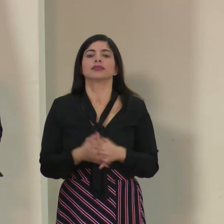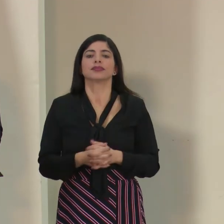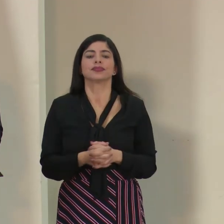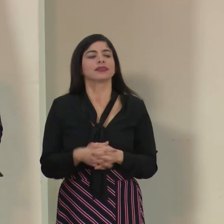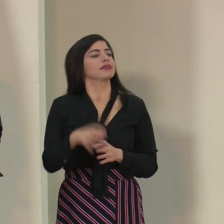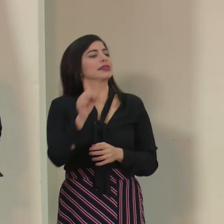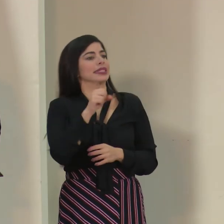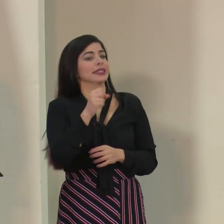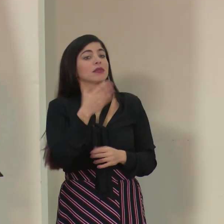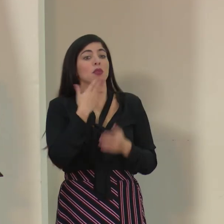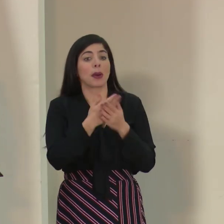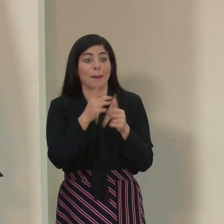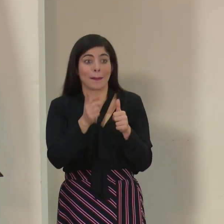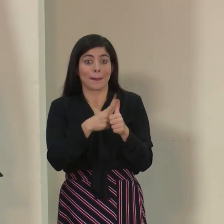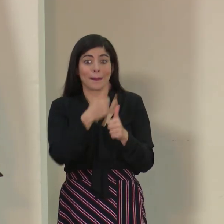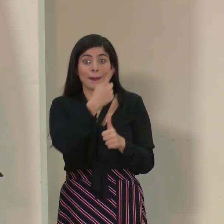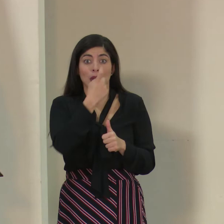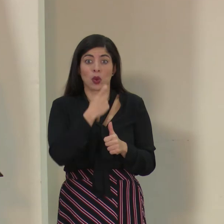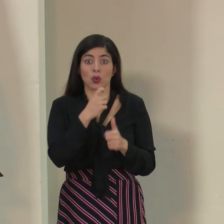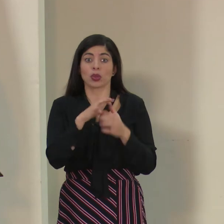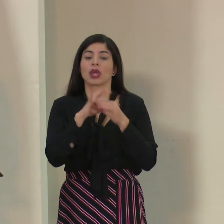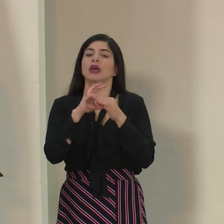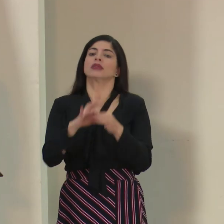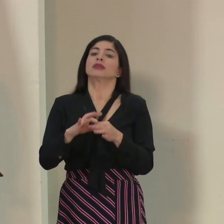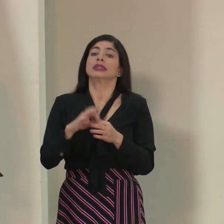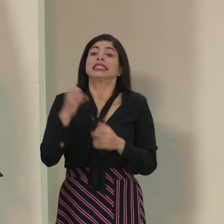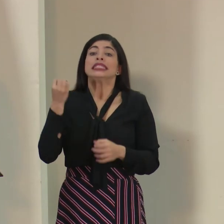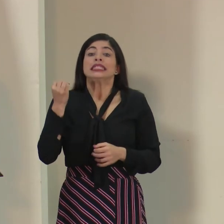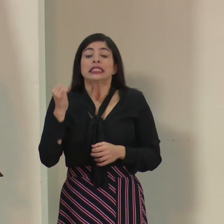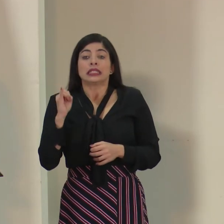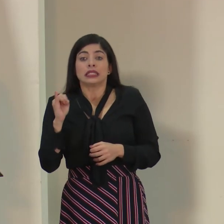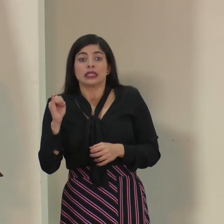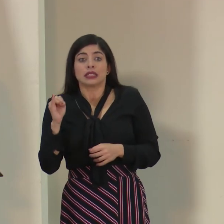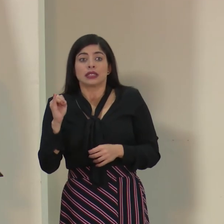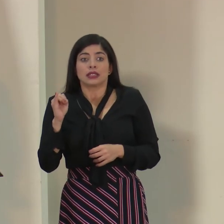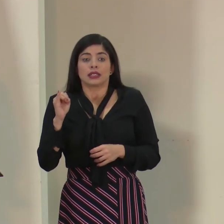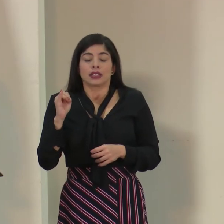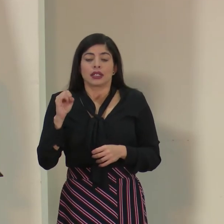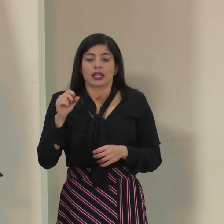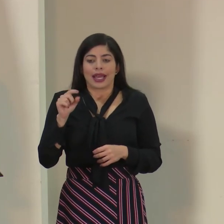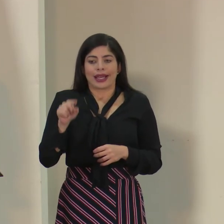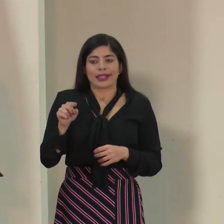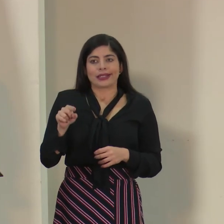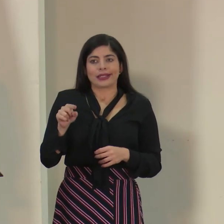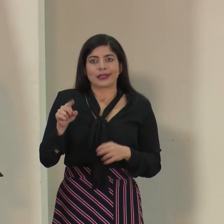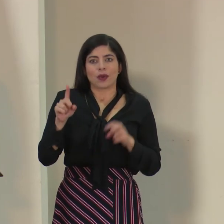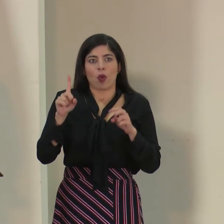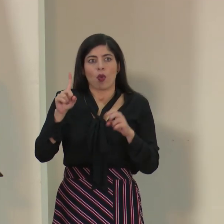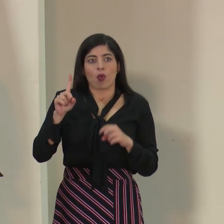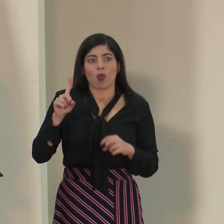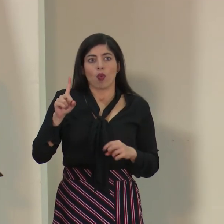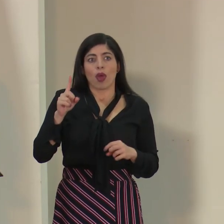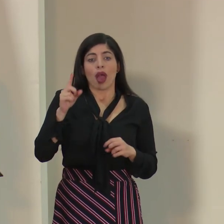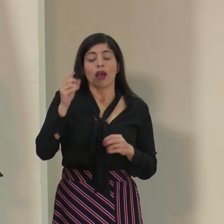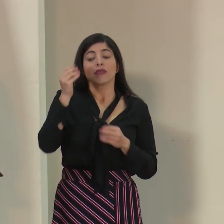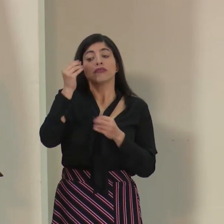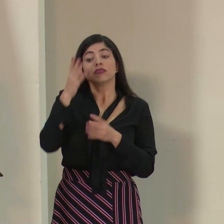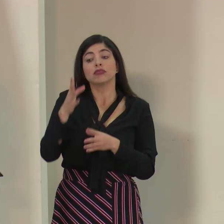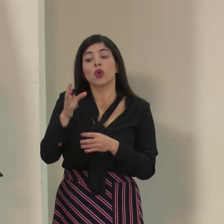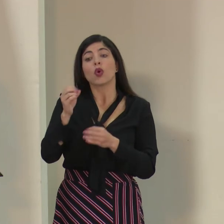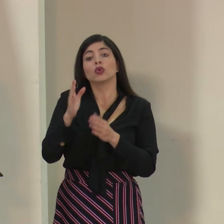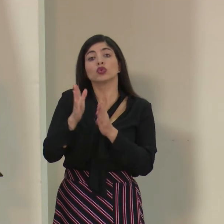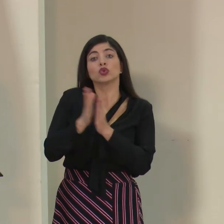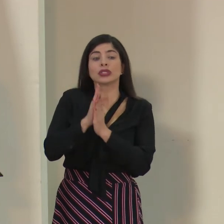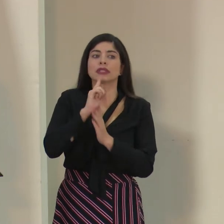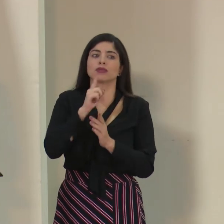Sí. Bueno, la primera pregunta con respecto a si es una indicación o una solicitud,